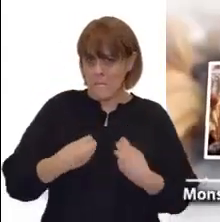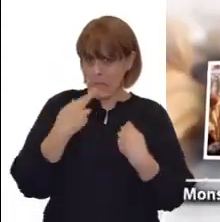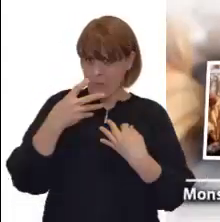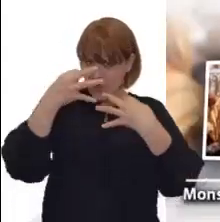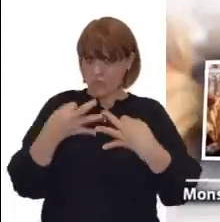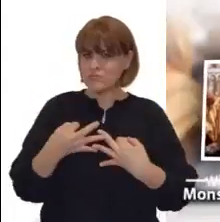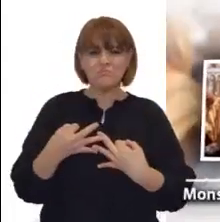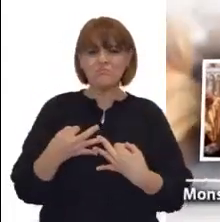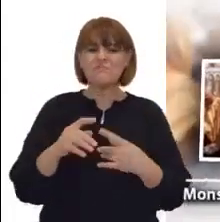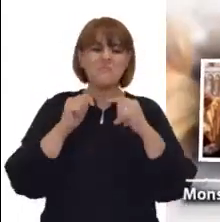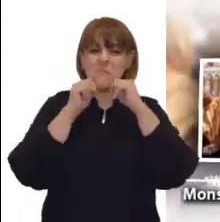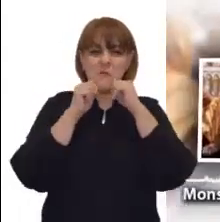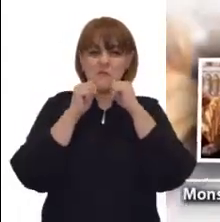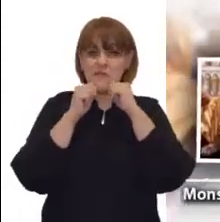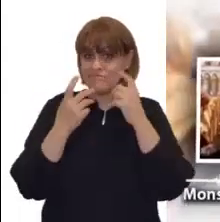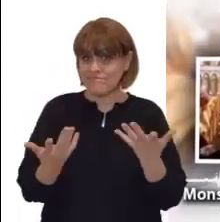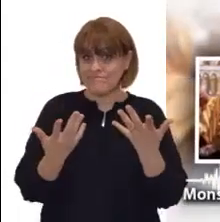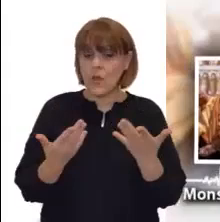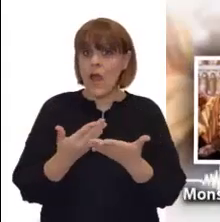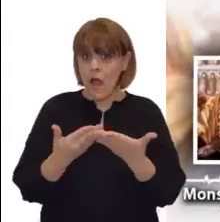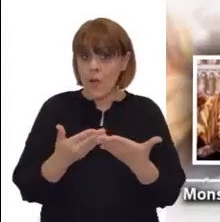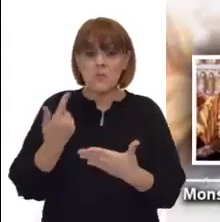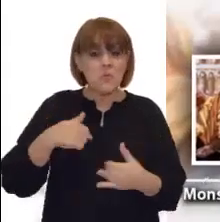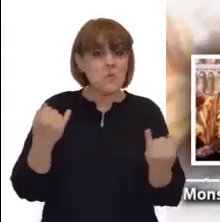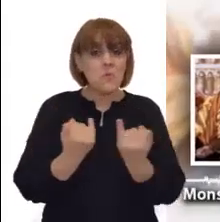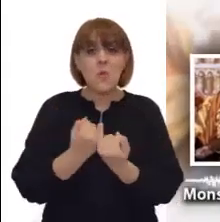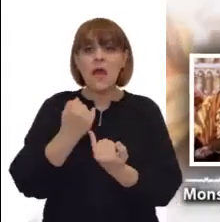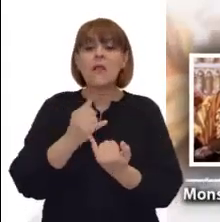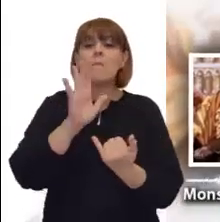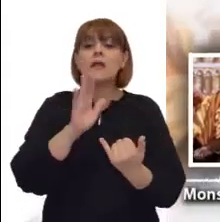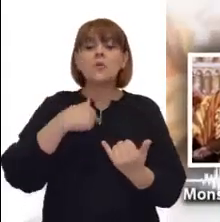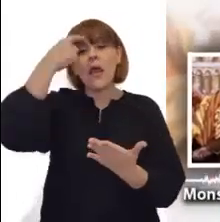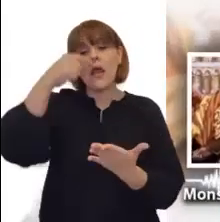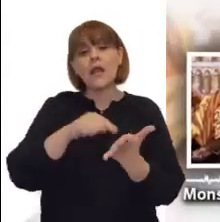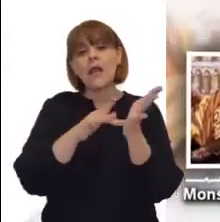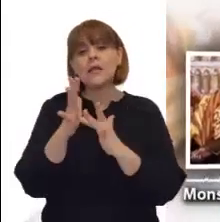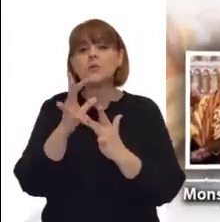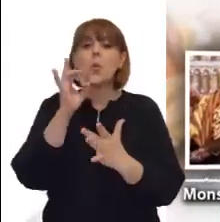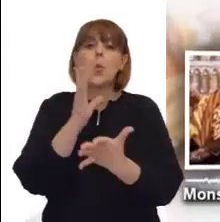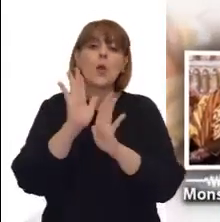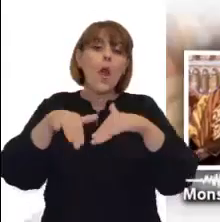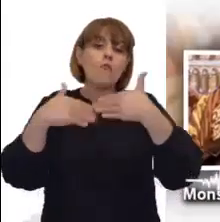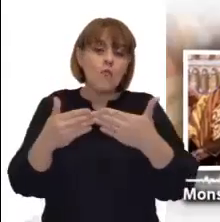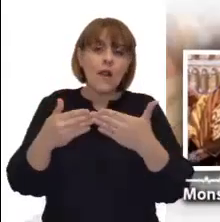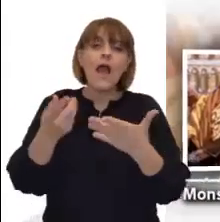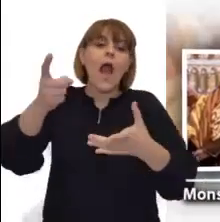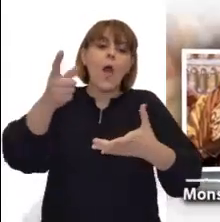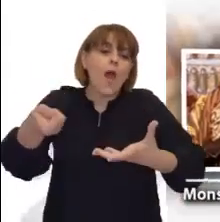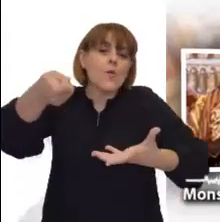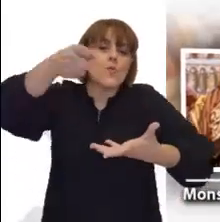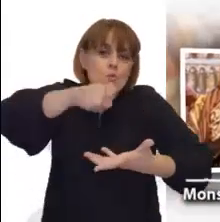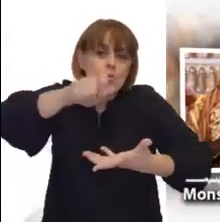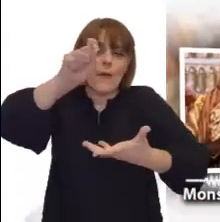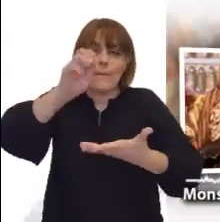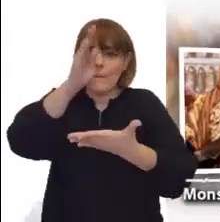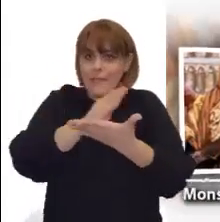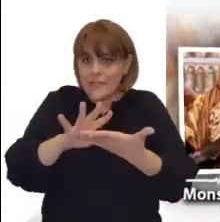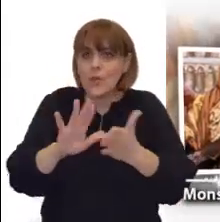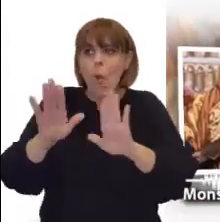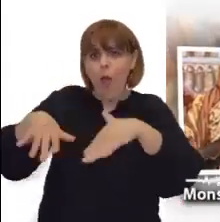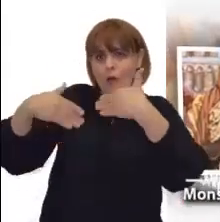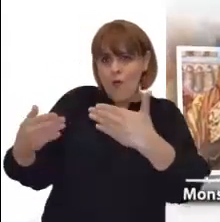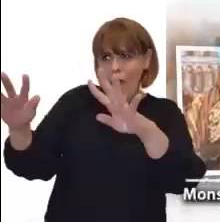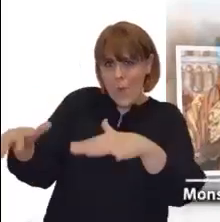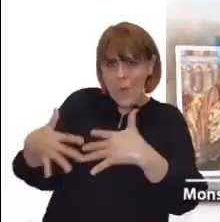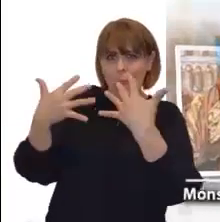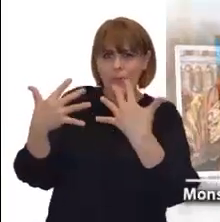decir que escuchamos el Evangelio si después se pone el dinero como nuestro Dios, se convive con la injusticia y se